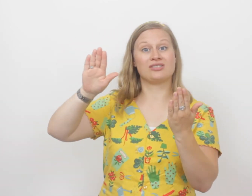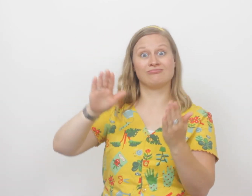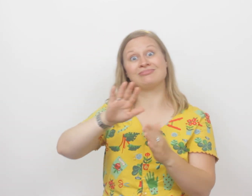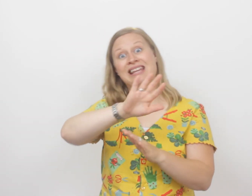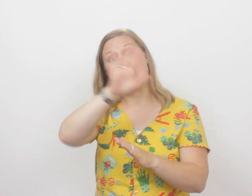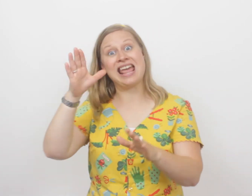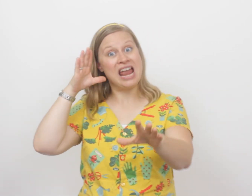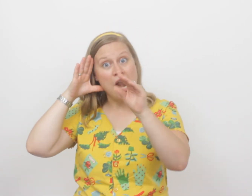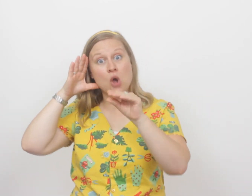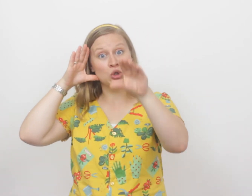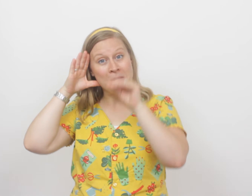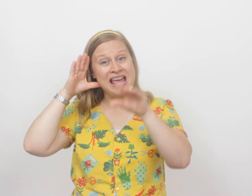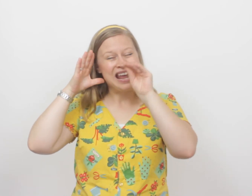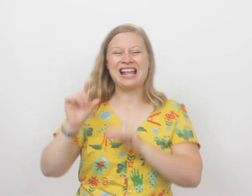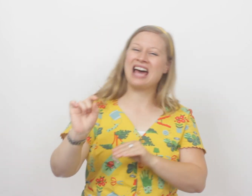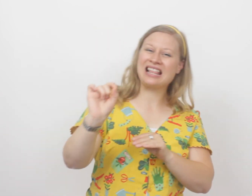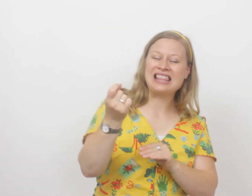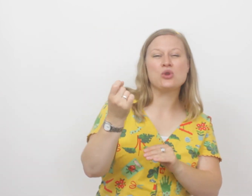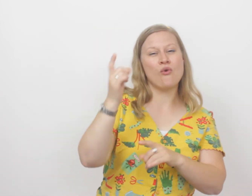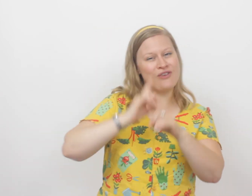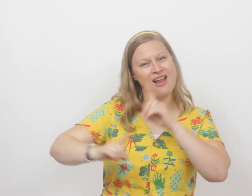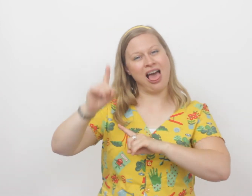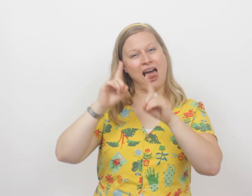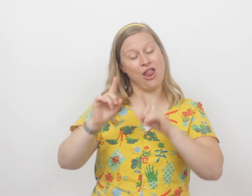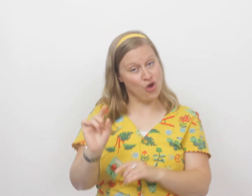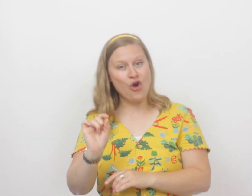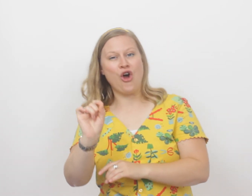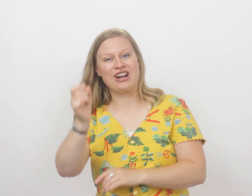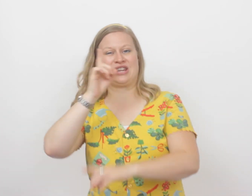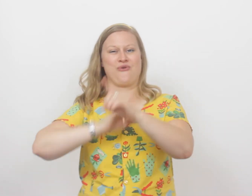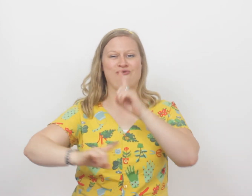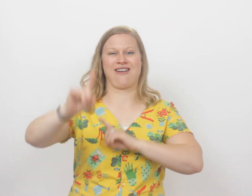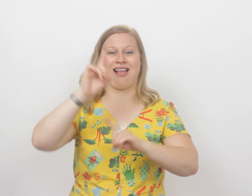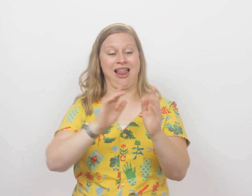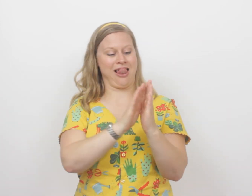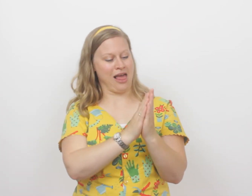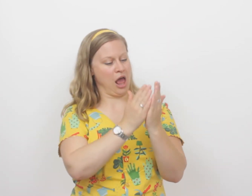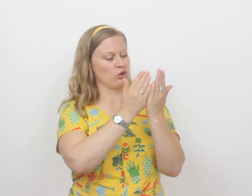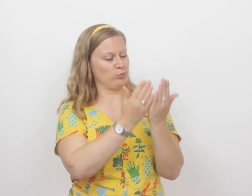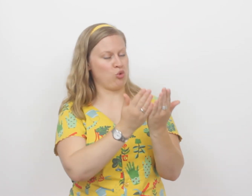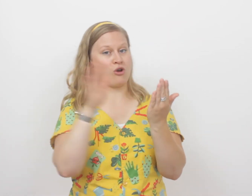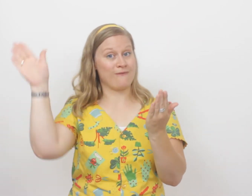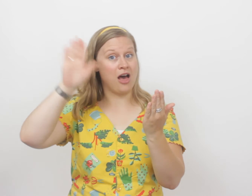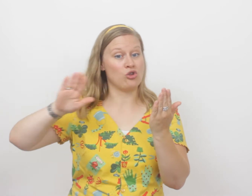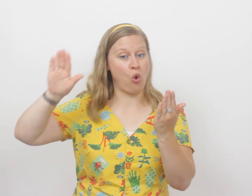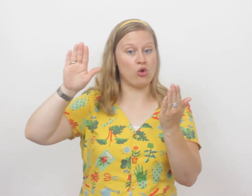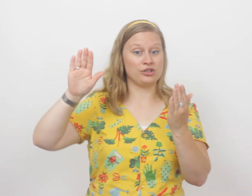Hey luister mee naar een nieuw verhaal, een nieuw verhaal uit het boek van God.